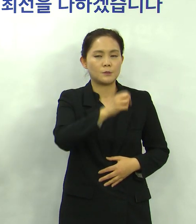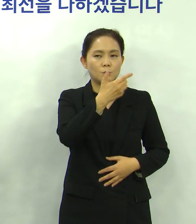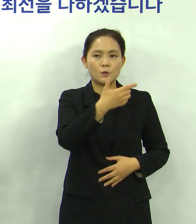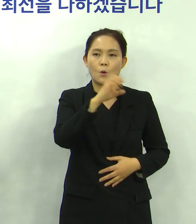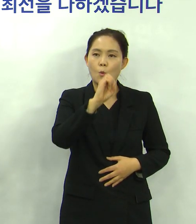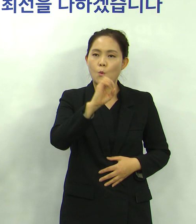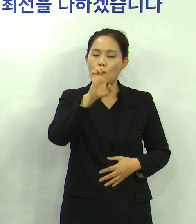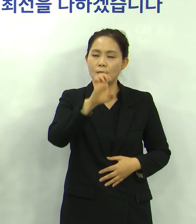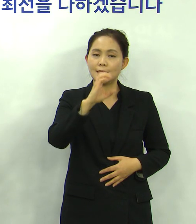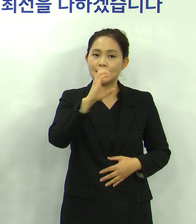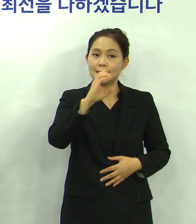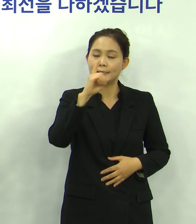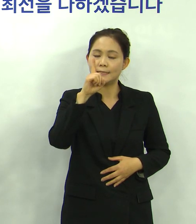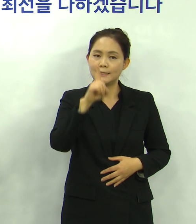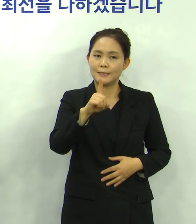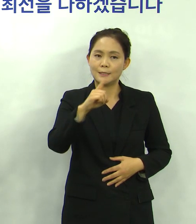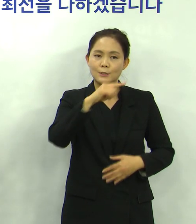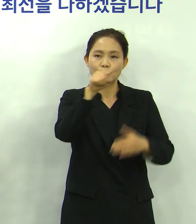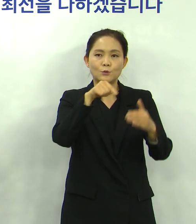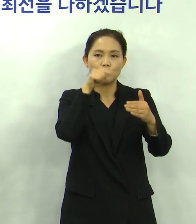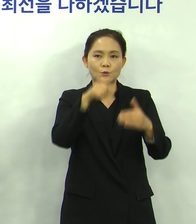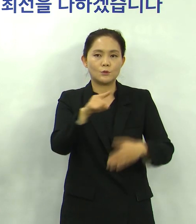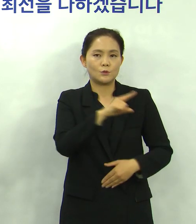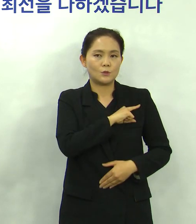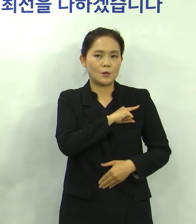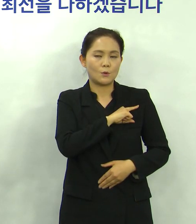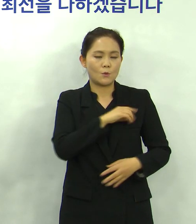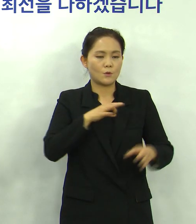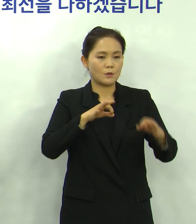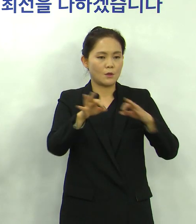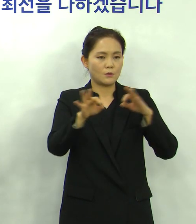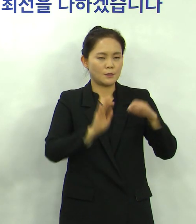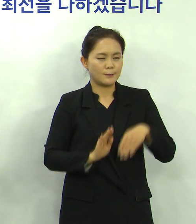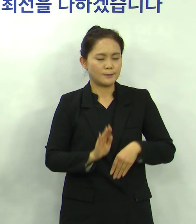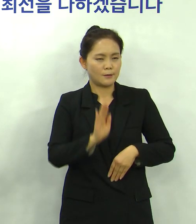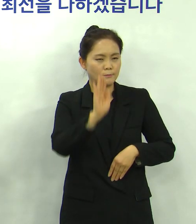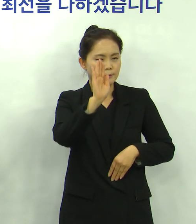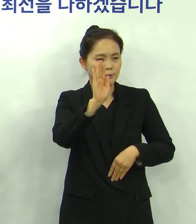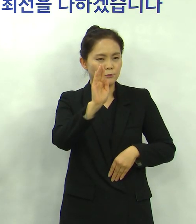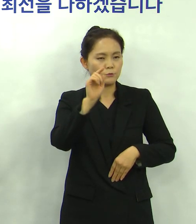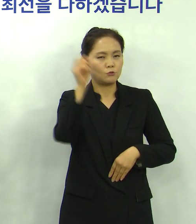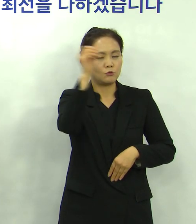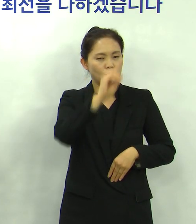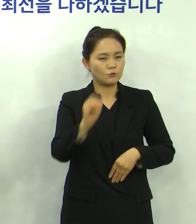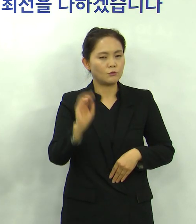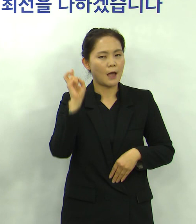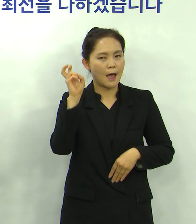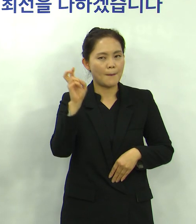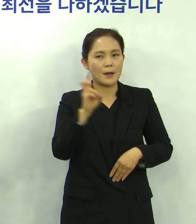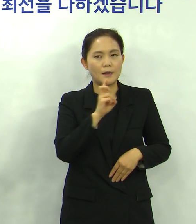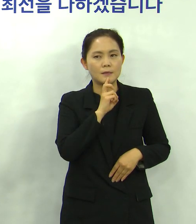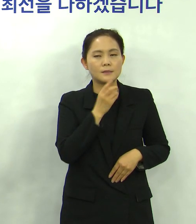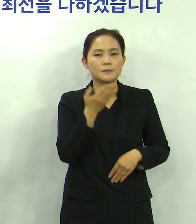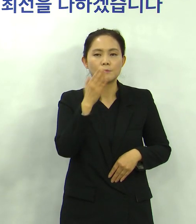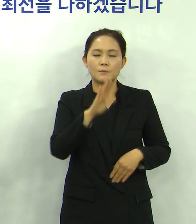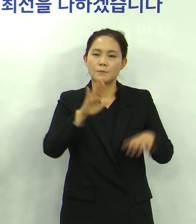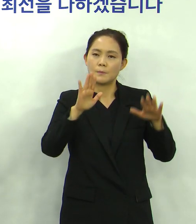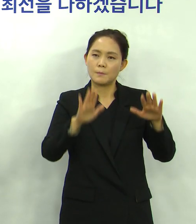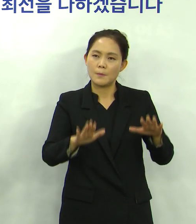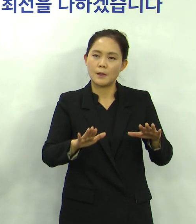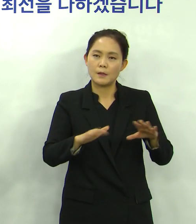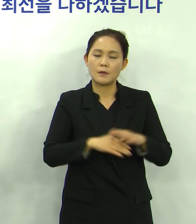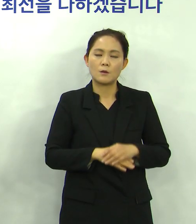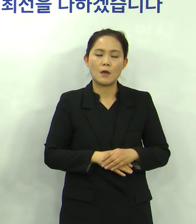선직국 중 최고의 경제성장률을 이룰 것으로 전망하고 있고 이 또한 우리가 하루라도 빨리